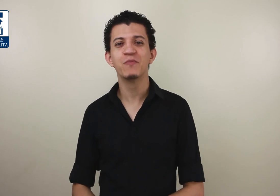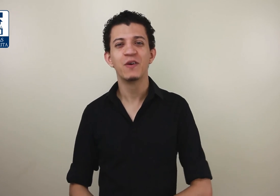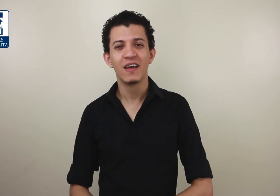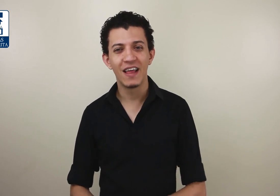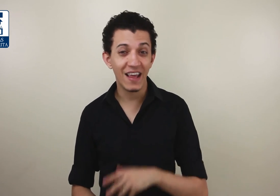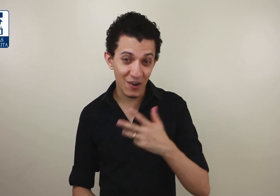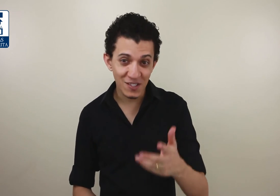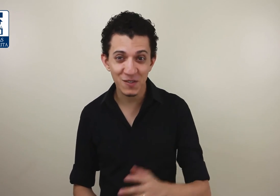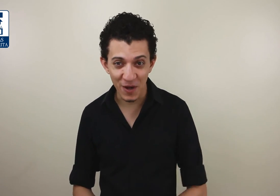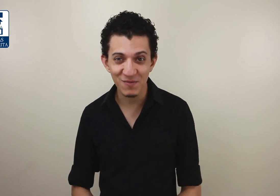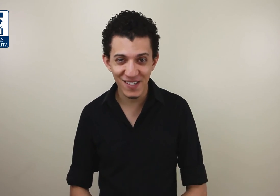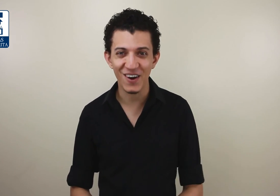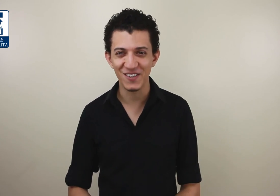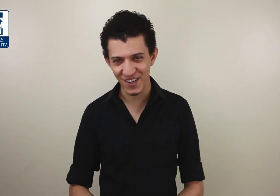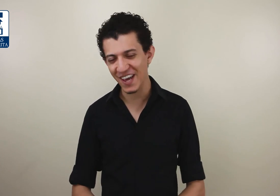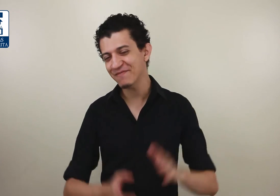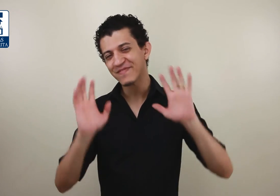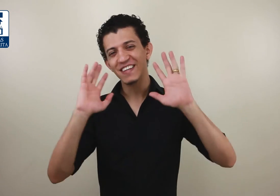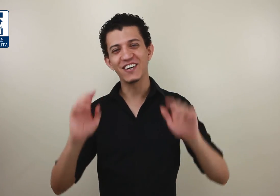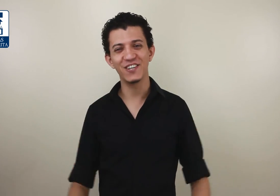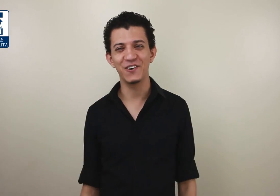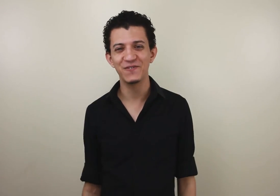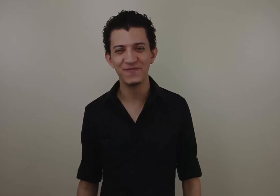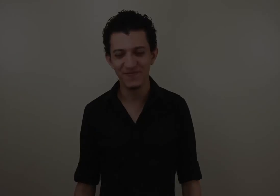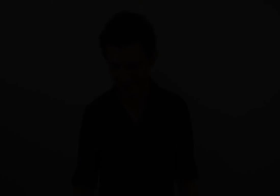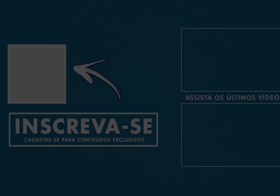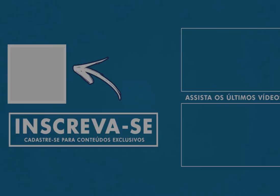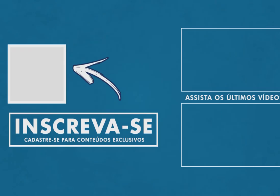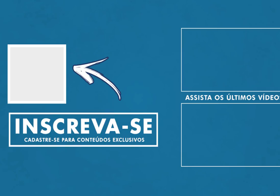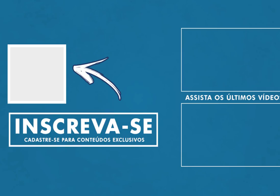nas nossas próximas aulas, ok? Tchau, tchau. Tchau.